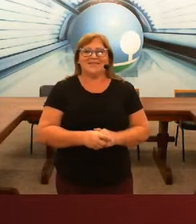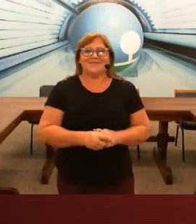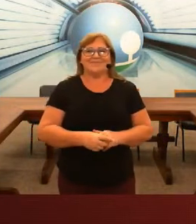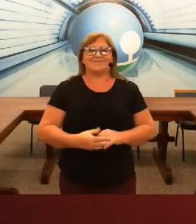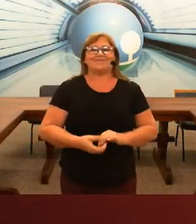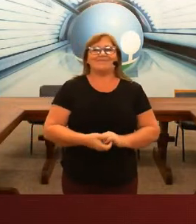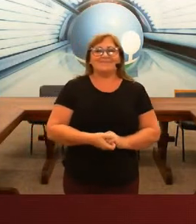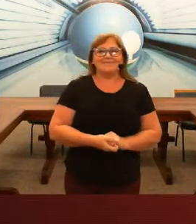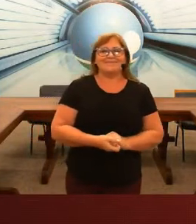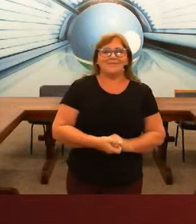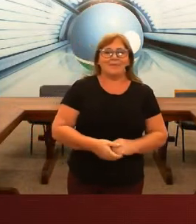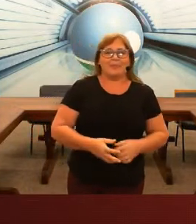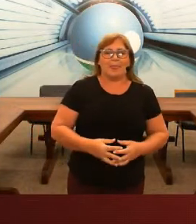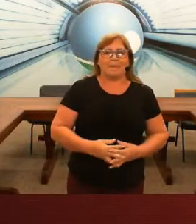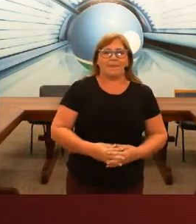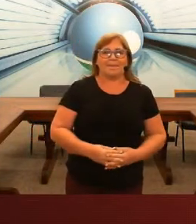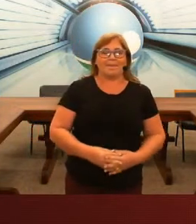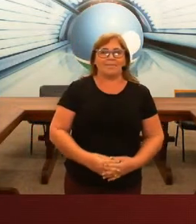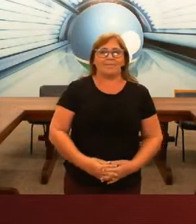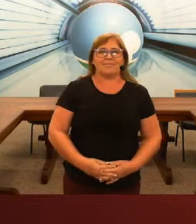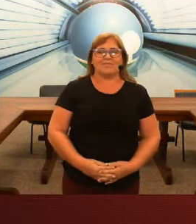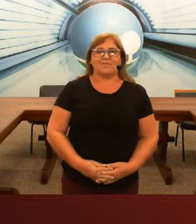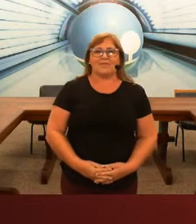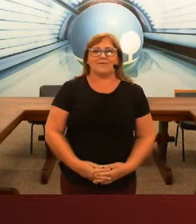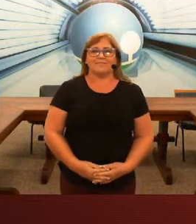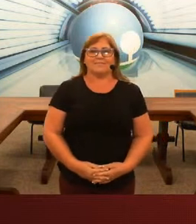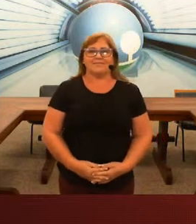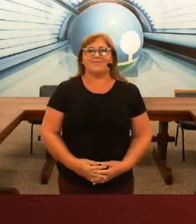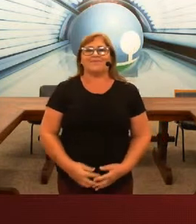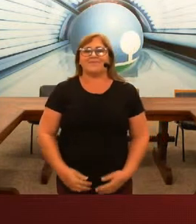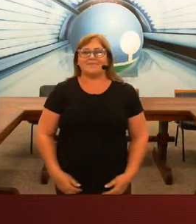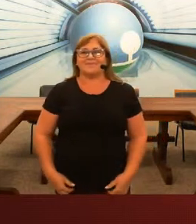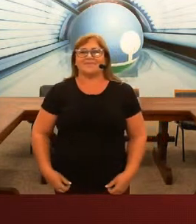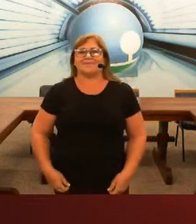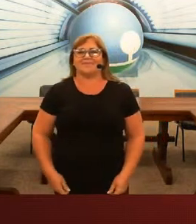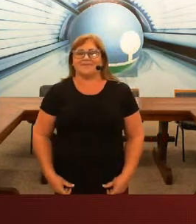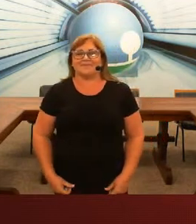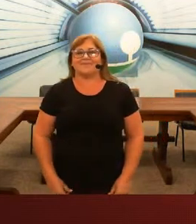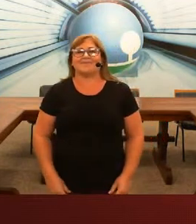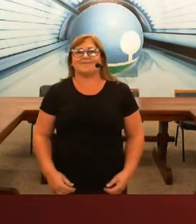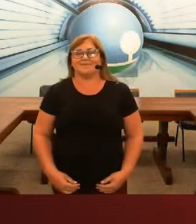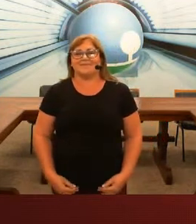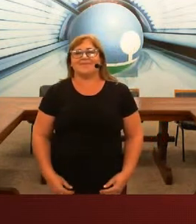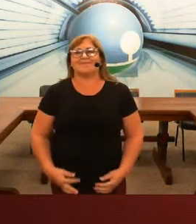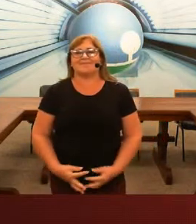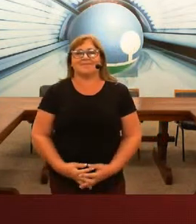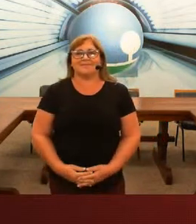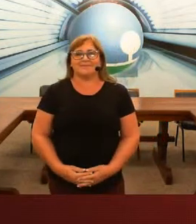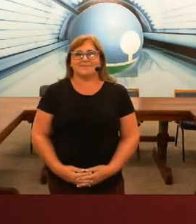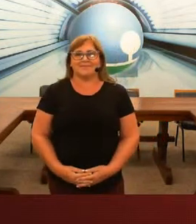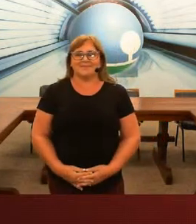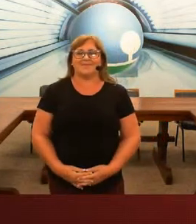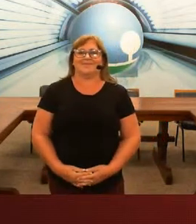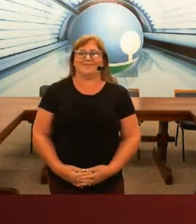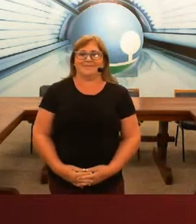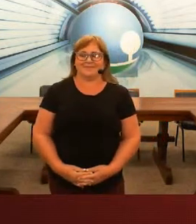Ilse. É só lembrando para você que é aluna aqui do Unifem, tem um link aí da inscrição para você